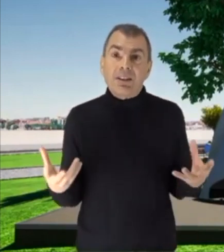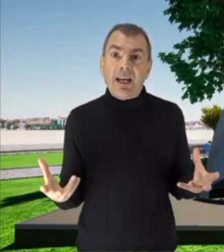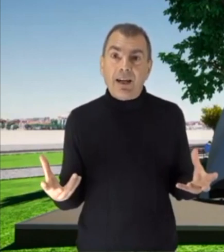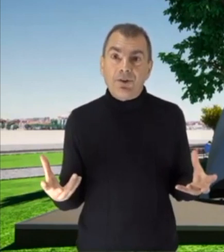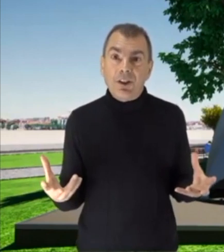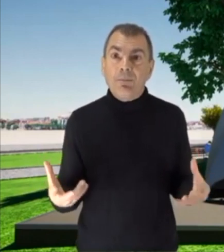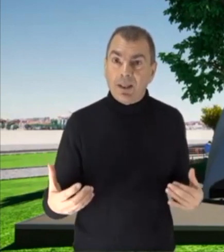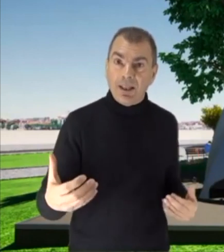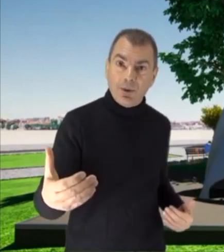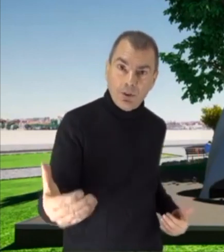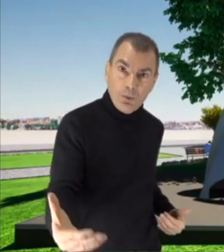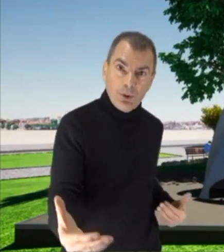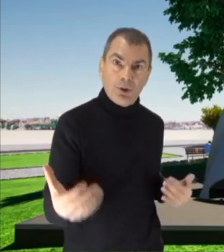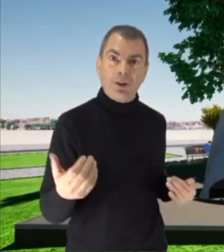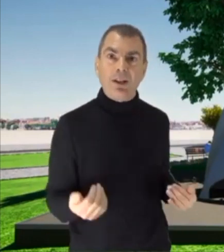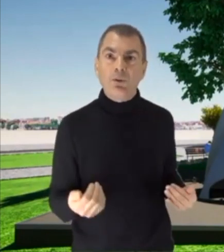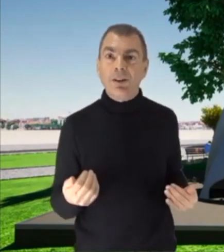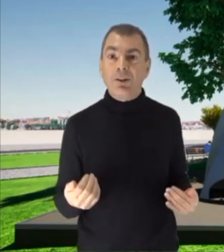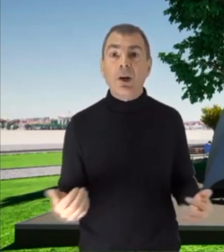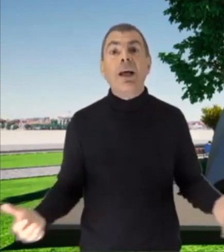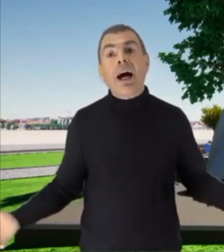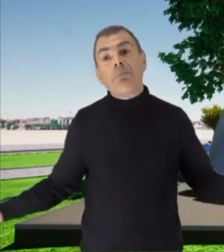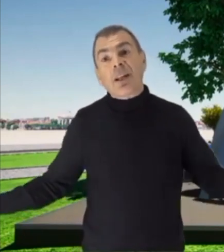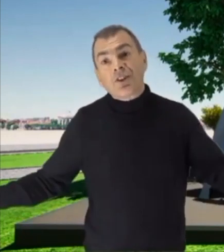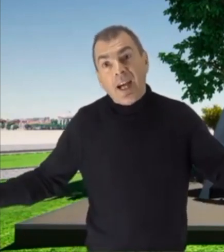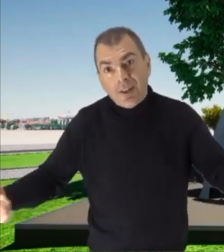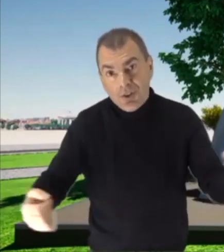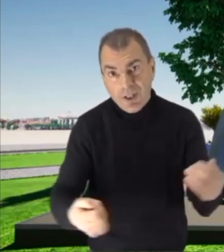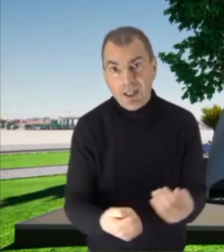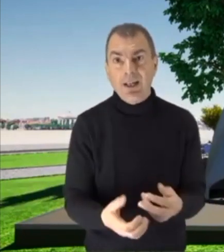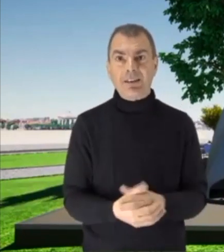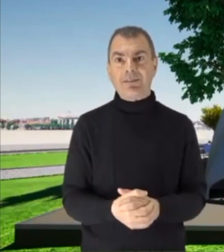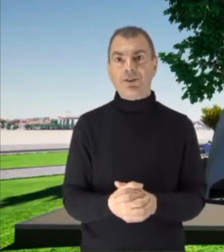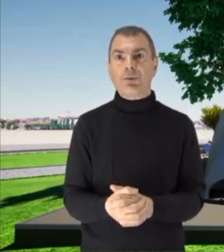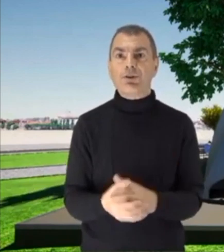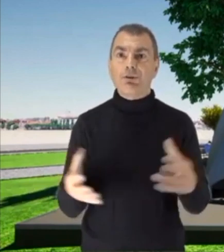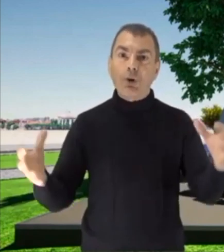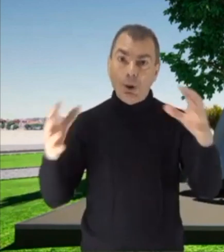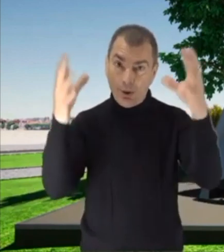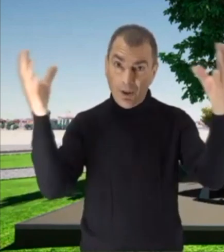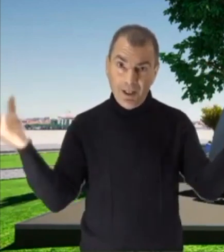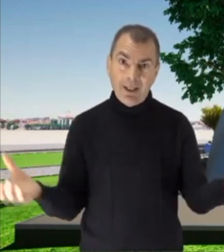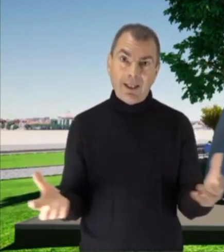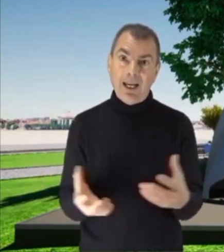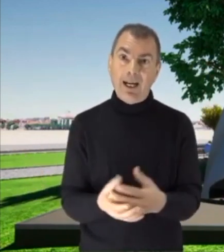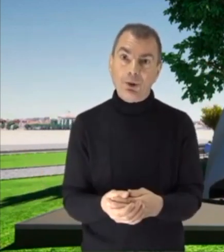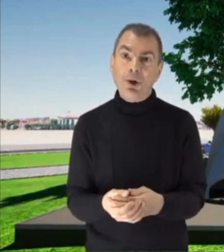alzarci da queste due poltrone di alluminio, abbracciarci attraverso questo foro creato,